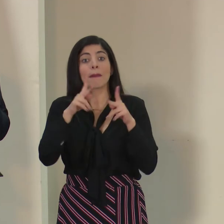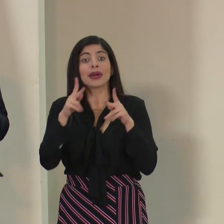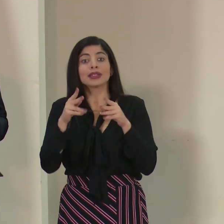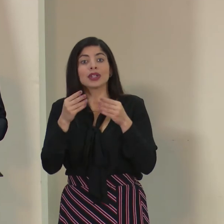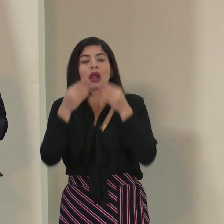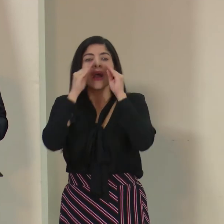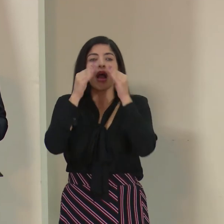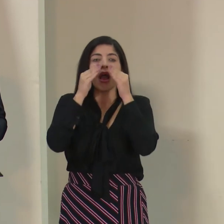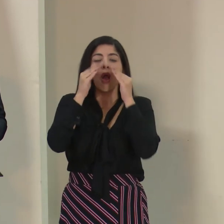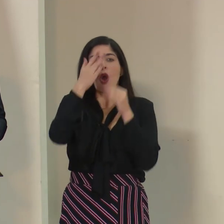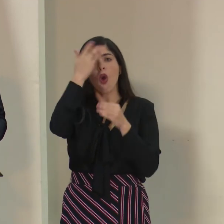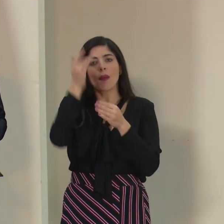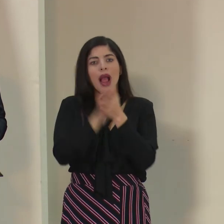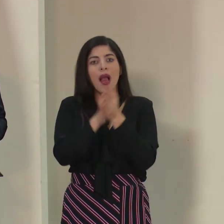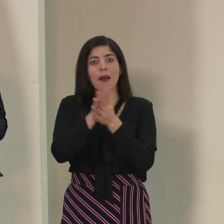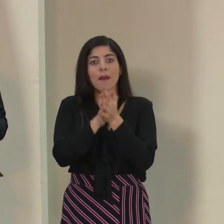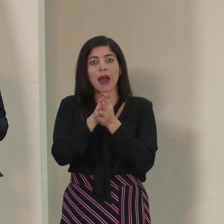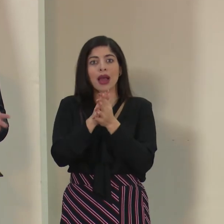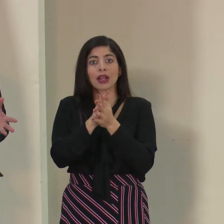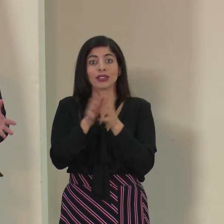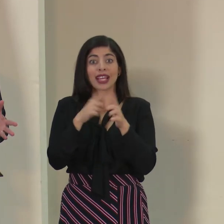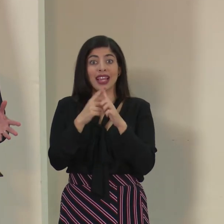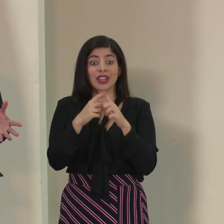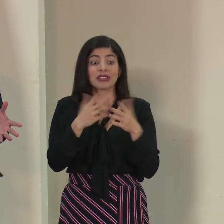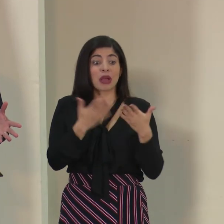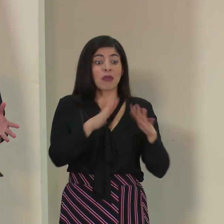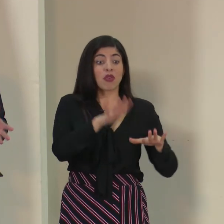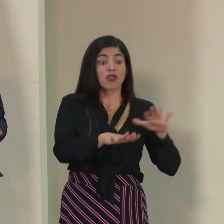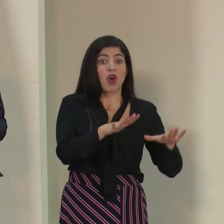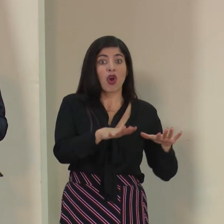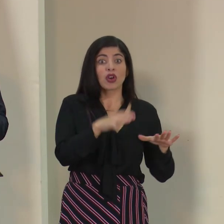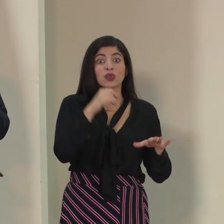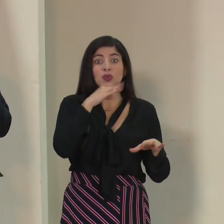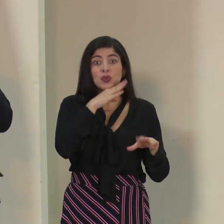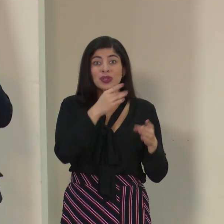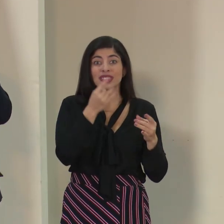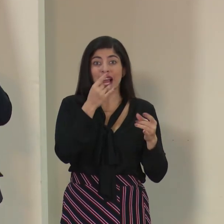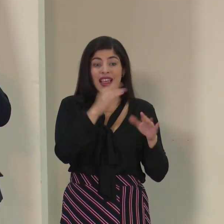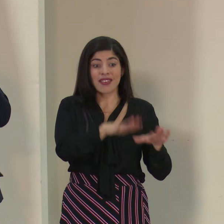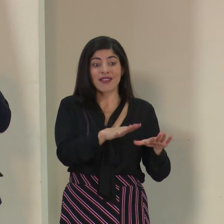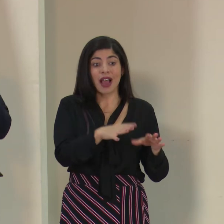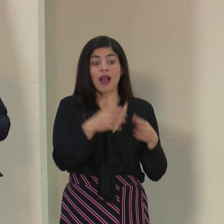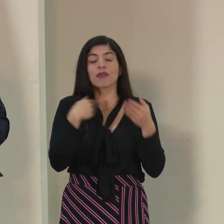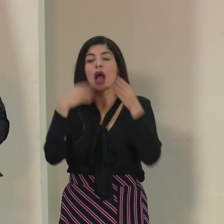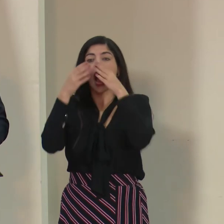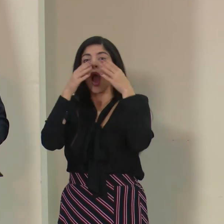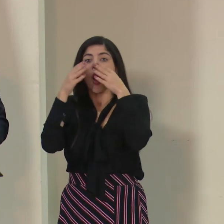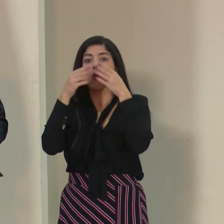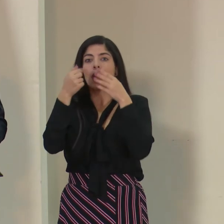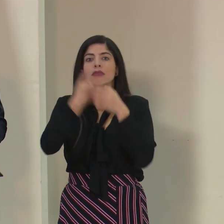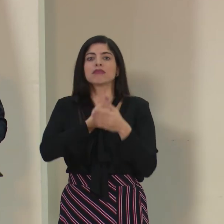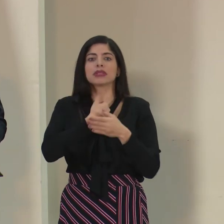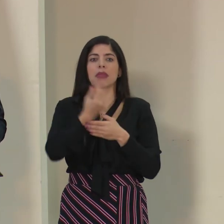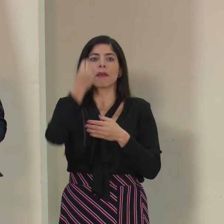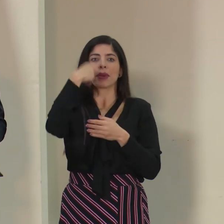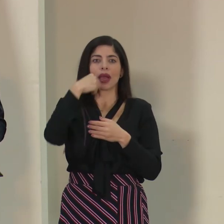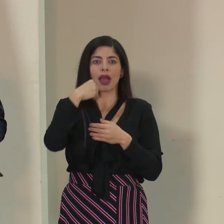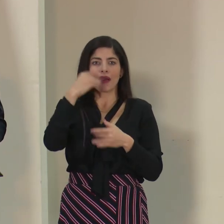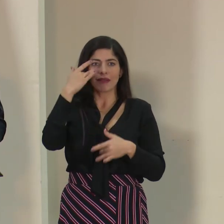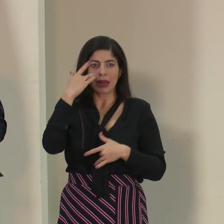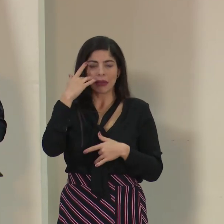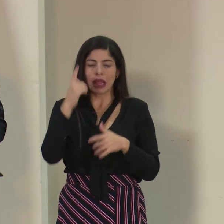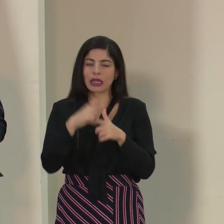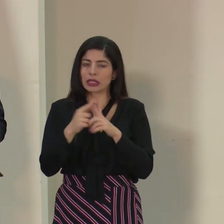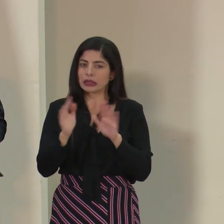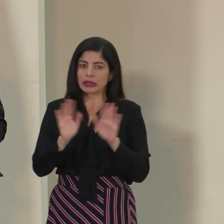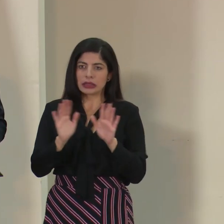ajustando se olvida de lavarse las manos y puede más bien haber tocado algo con saliva y por estársela ajustando más bien se están autoinoculando. Entonces, en realidad,